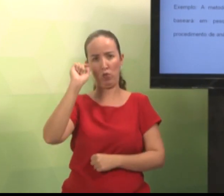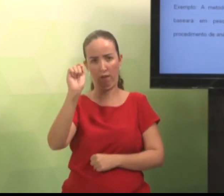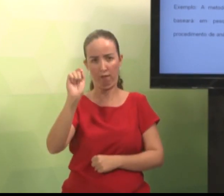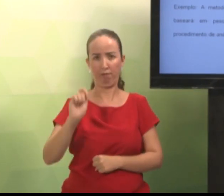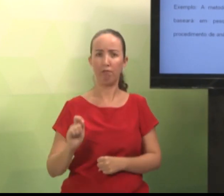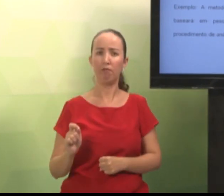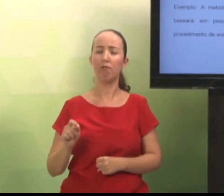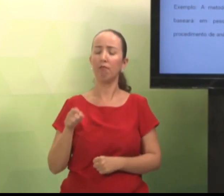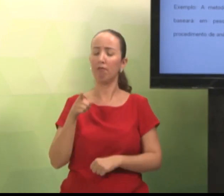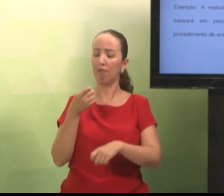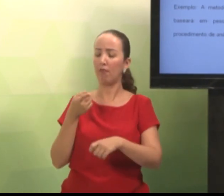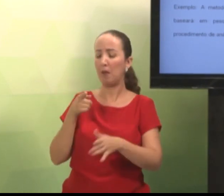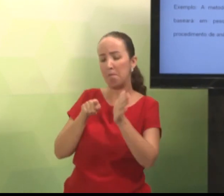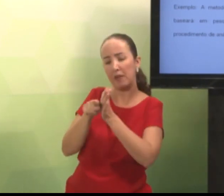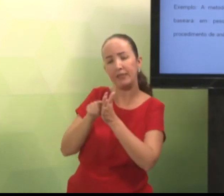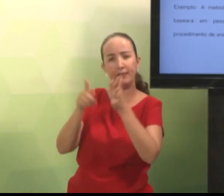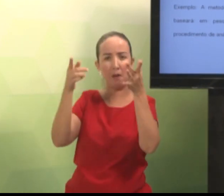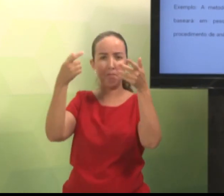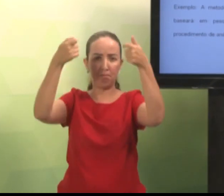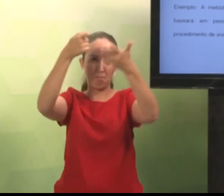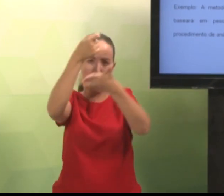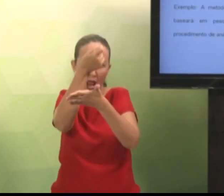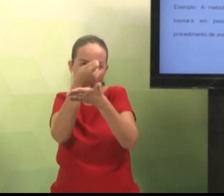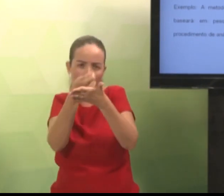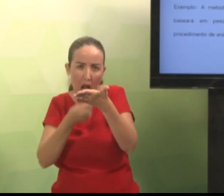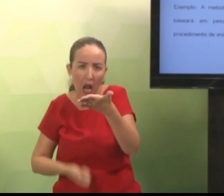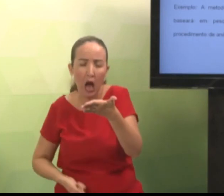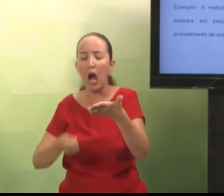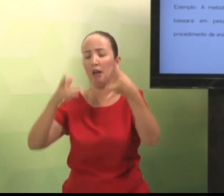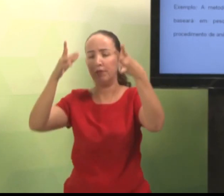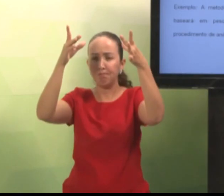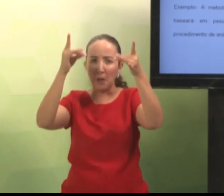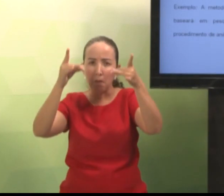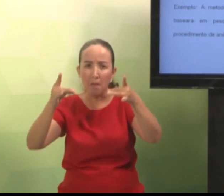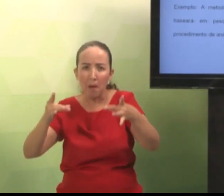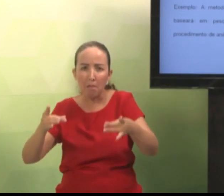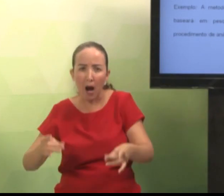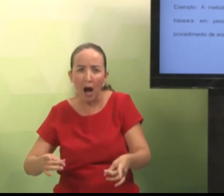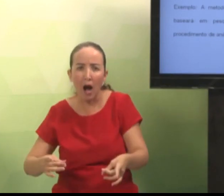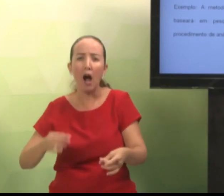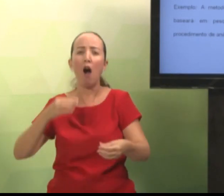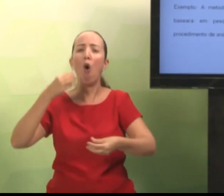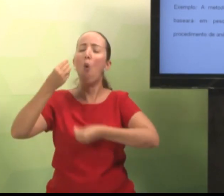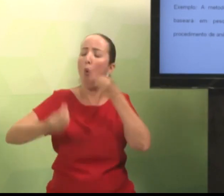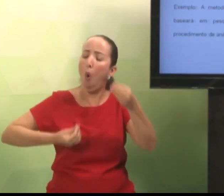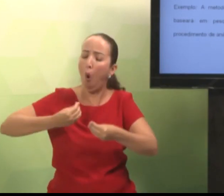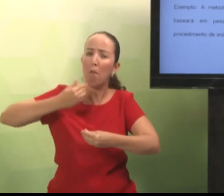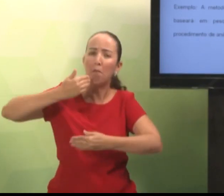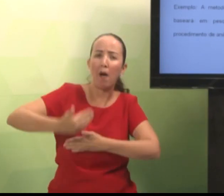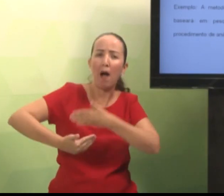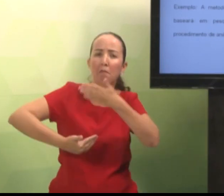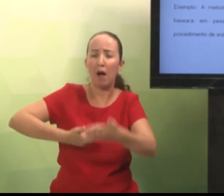detalhar o tipo de pesquisa a ser feita, o procedimento,